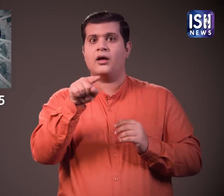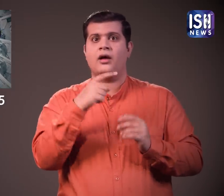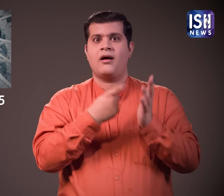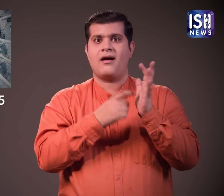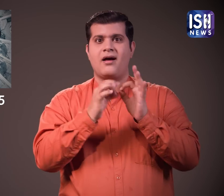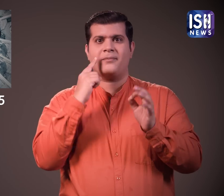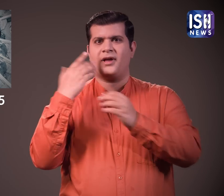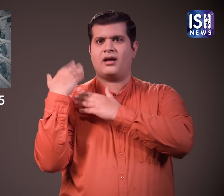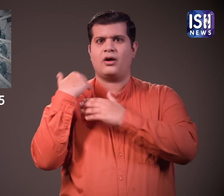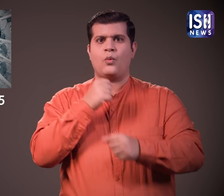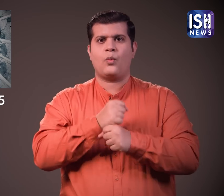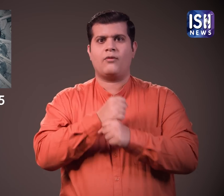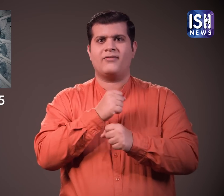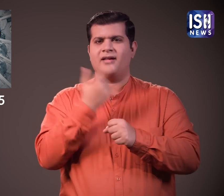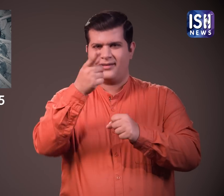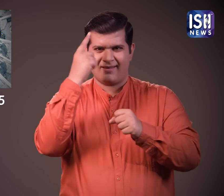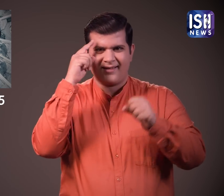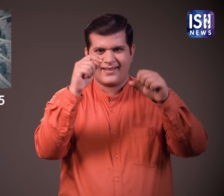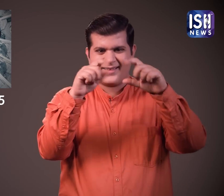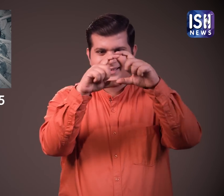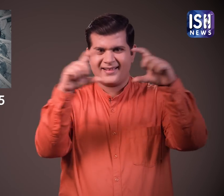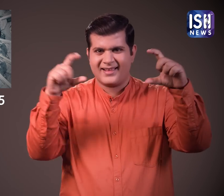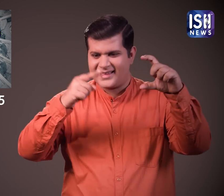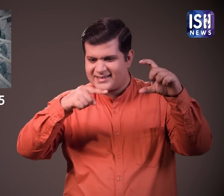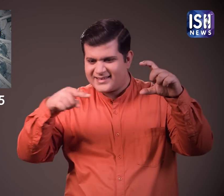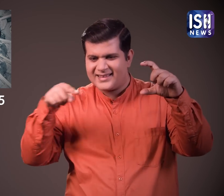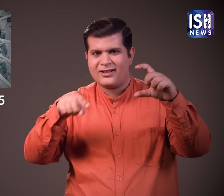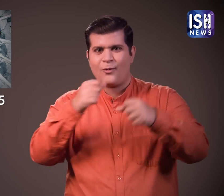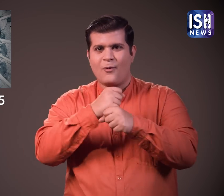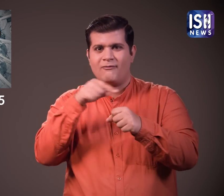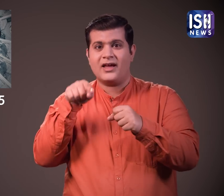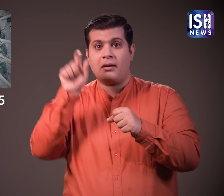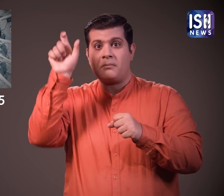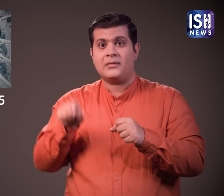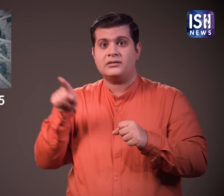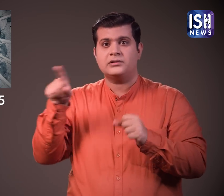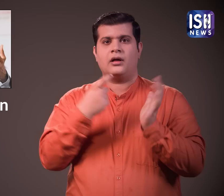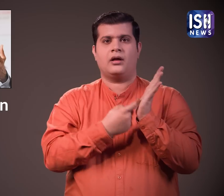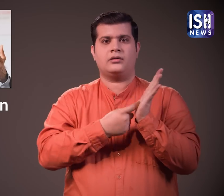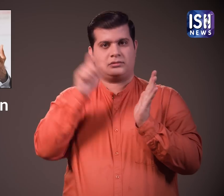सप्लाई किये गए थे जब रगुराम रंजन गवर्नर थे नोटों पर राजयपाल के हस्ताक्षर होते है